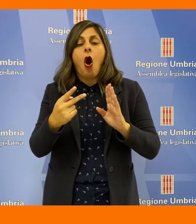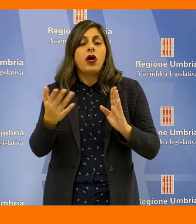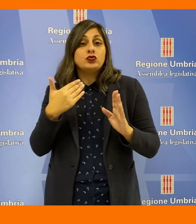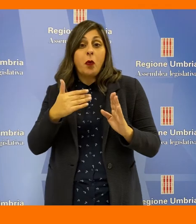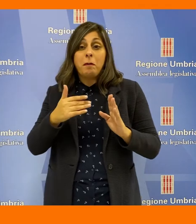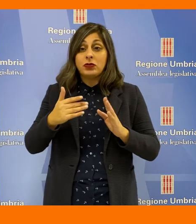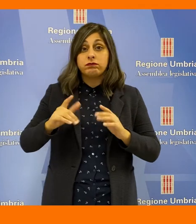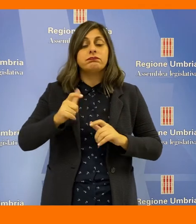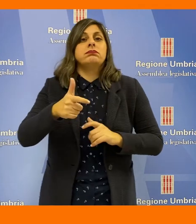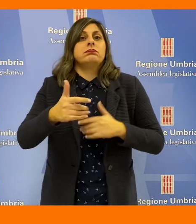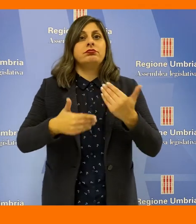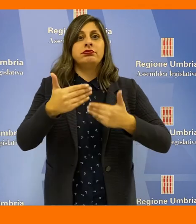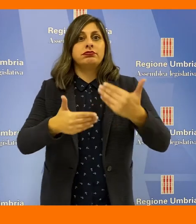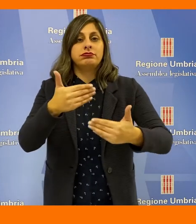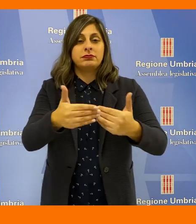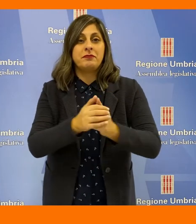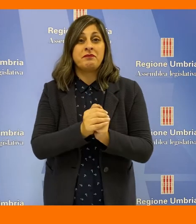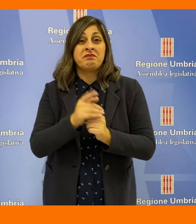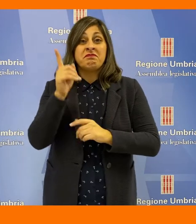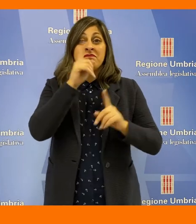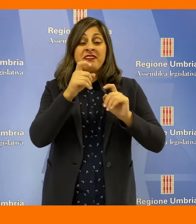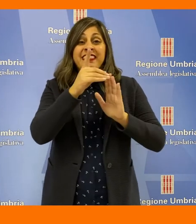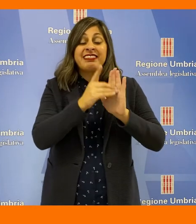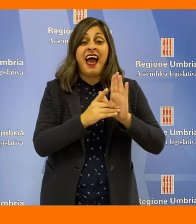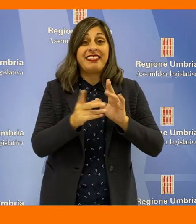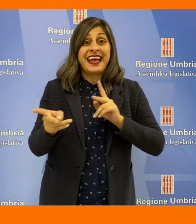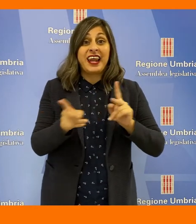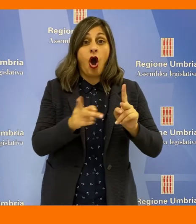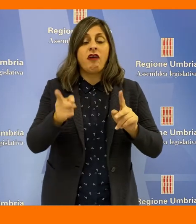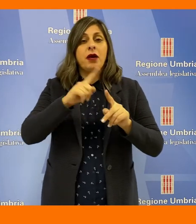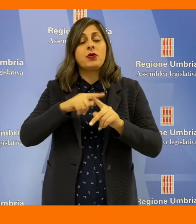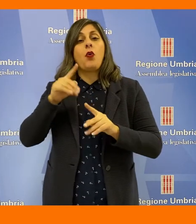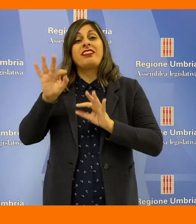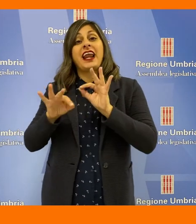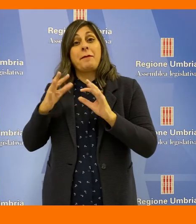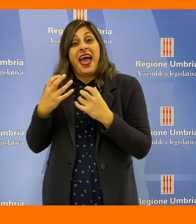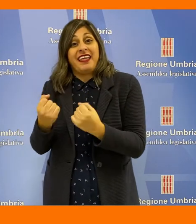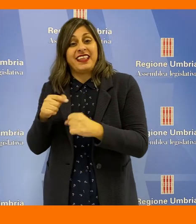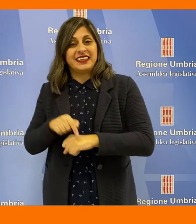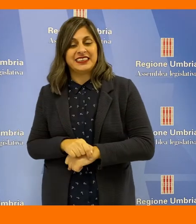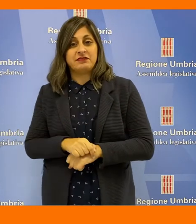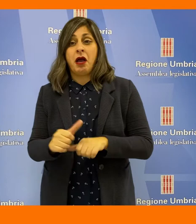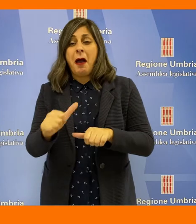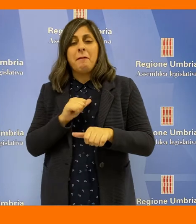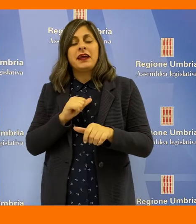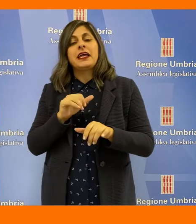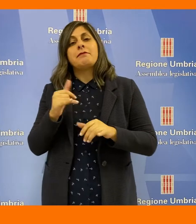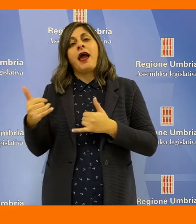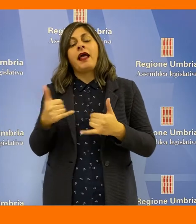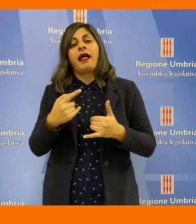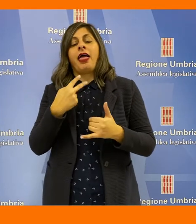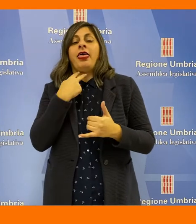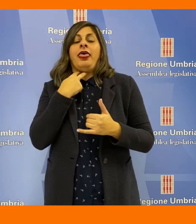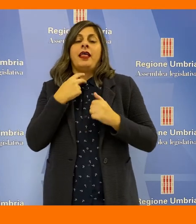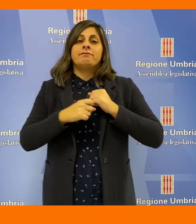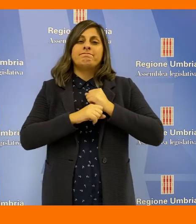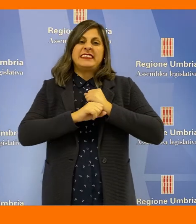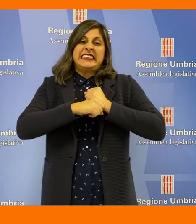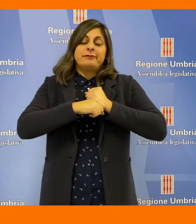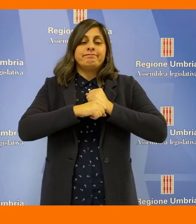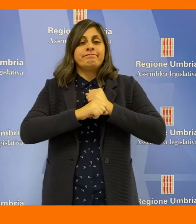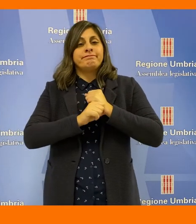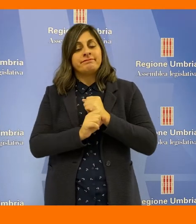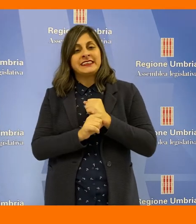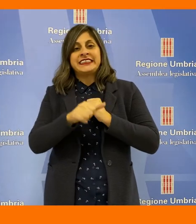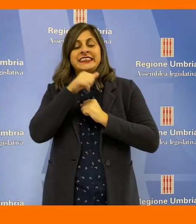uscire dalla fase 2. Preoccupano i dati dei ricoveri e quelli della terapia intensiva. È stato necessario un allentamento